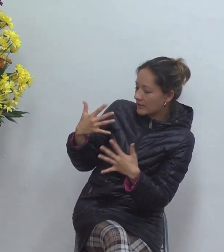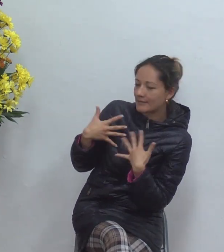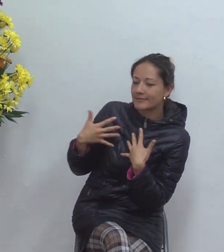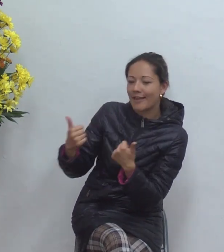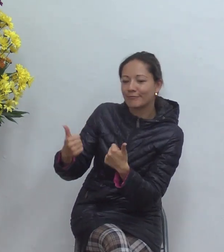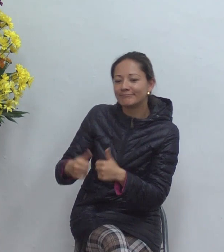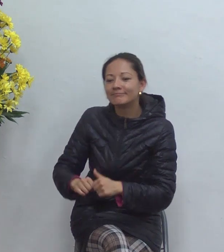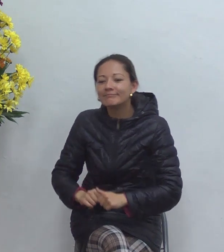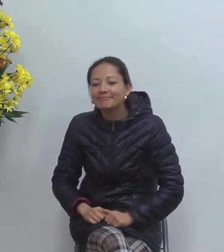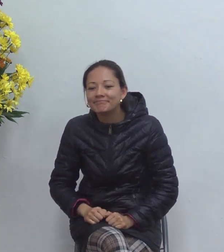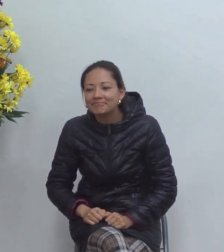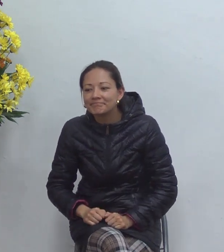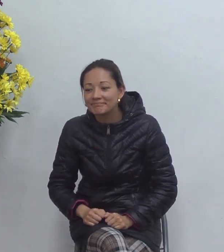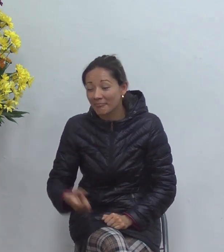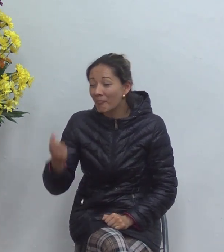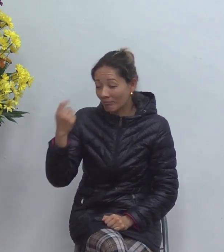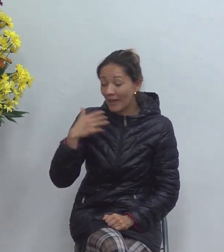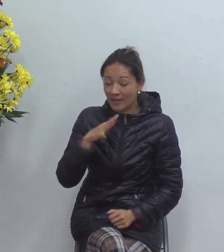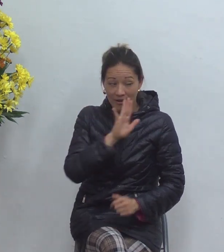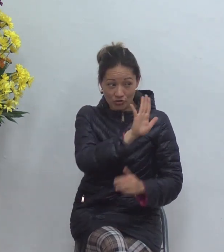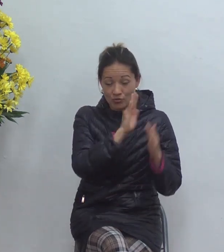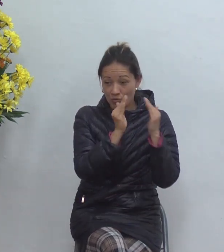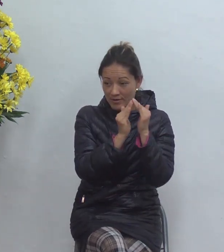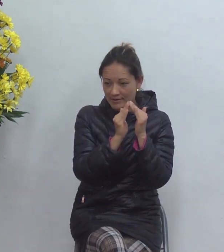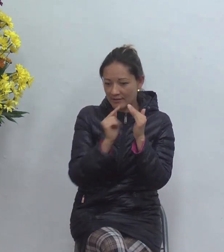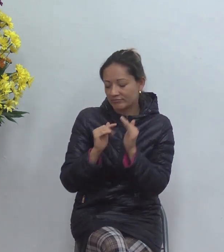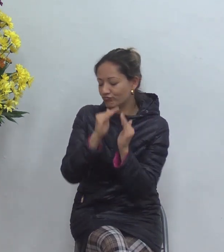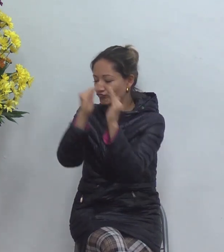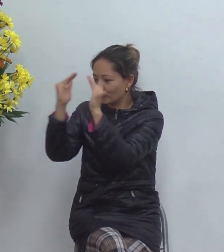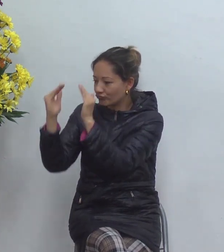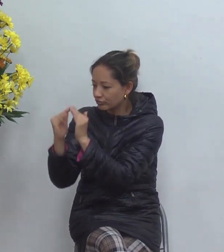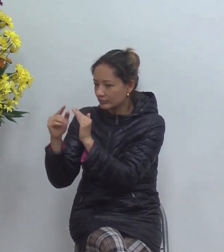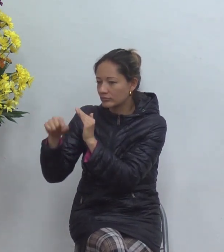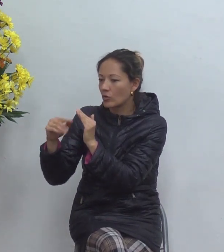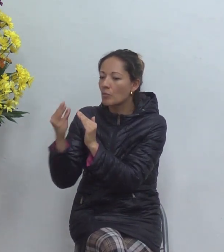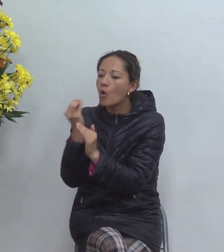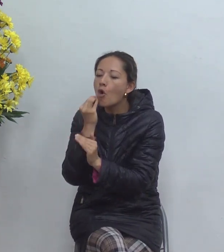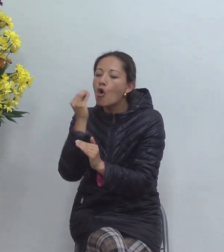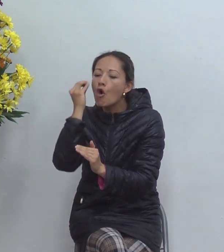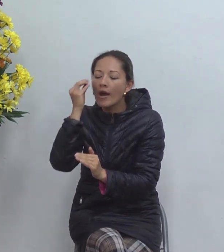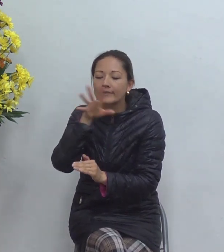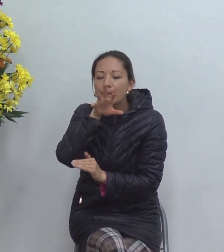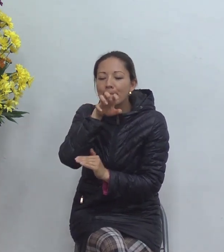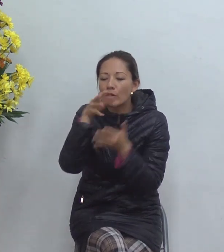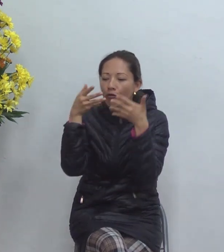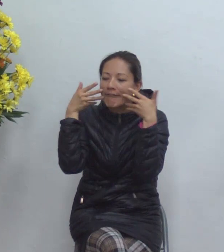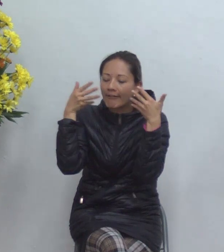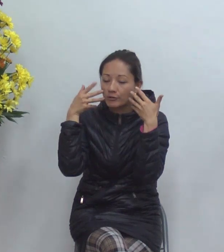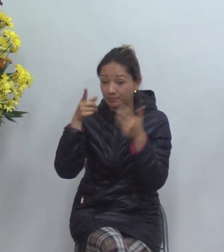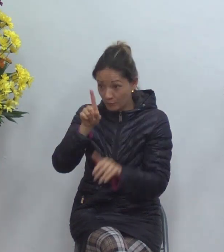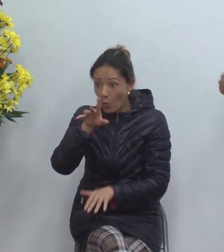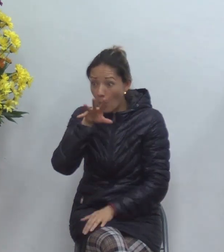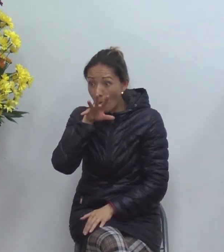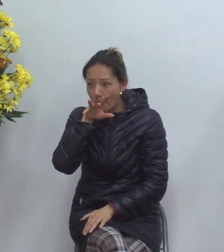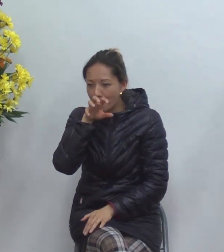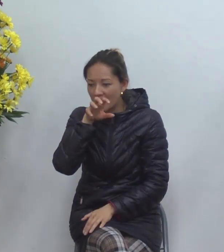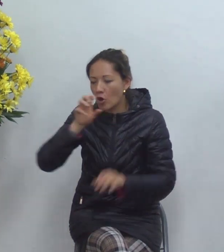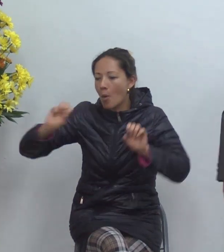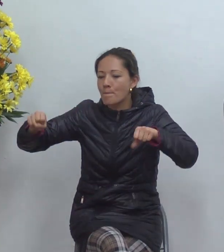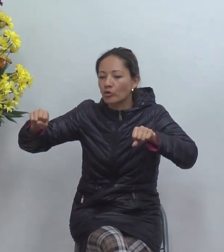como un hogar de algunos perritos y de gatos y hay un perro que le pasó una moto por encima y le